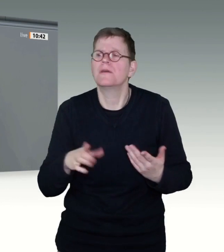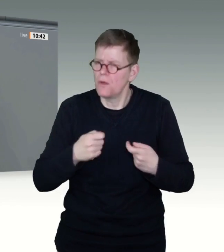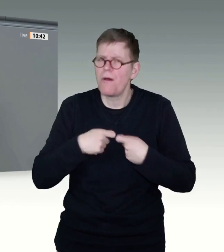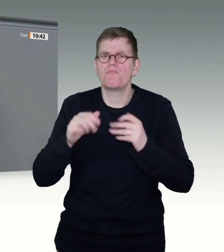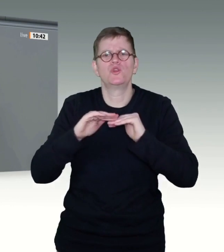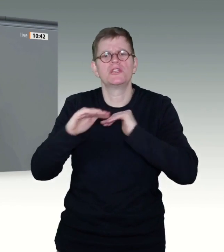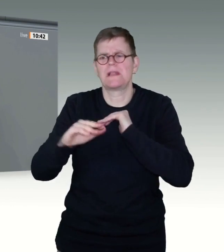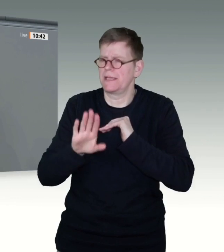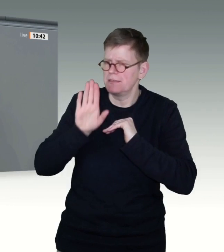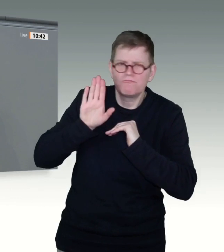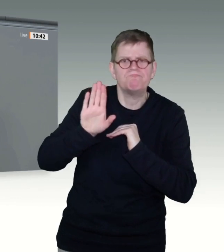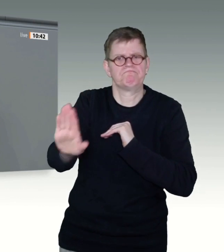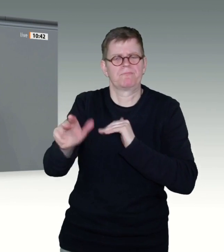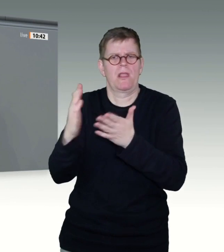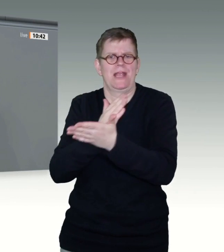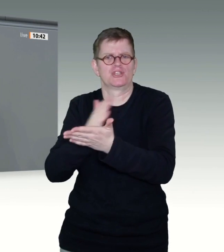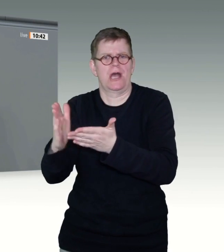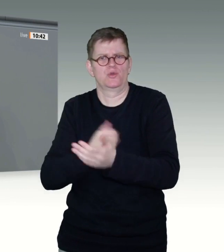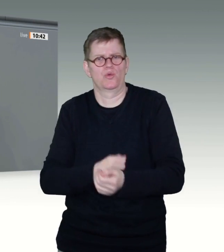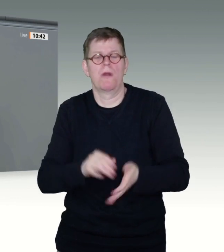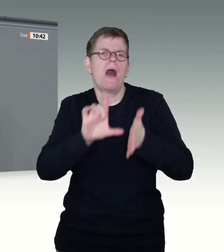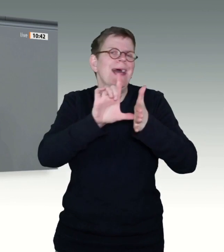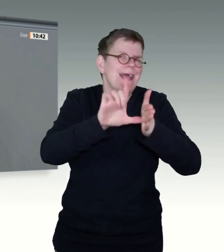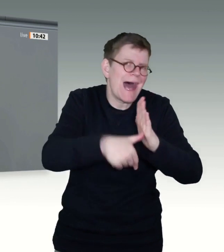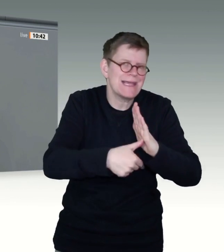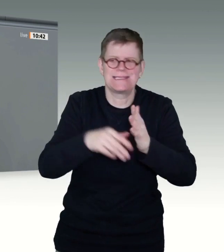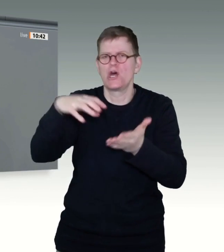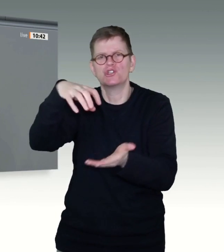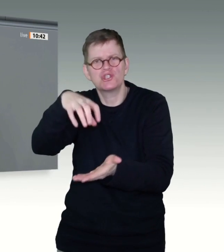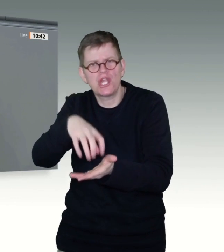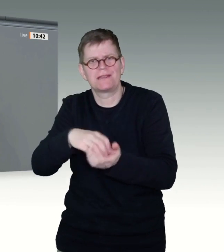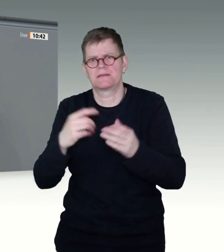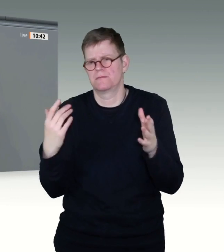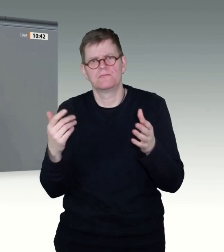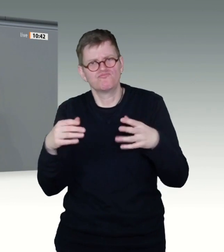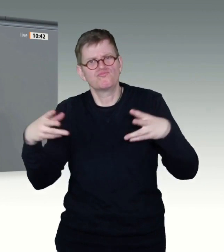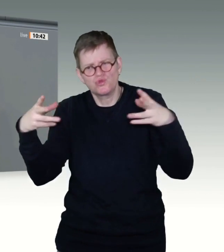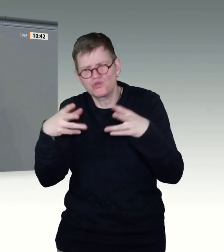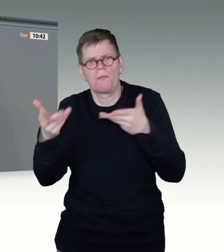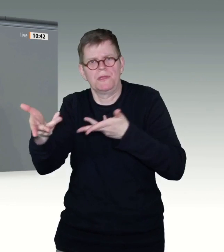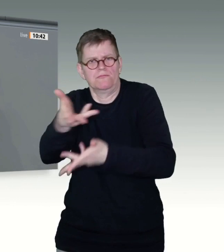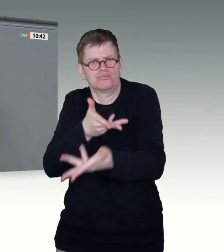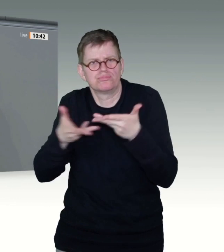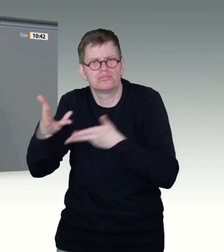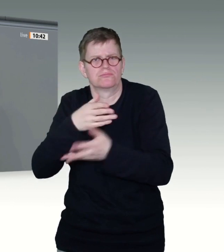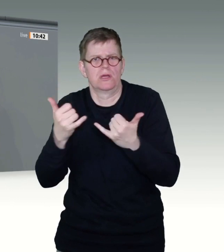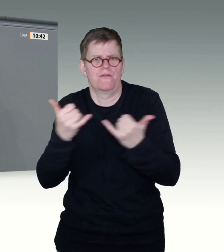einzelnen Städten und Landkreisen zu kommunizieren. Ebenfalls schleierhaft ist mir, wie ein nationales Impfportal